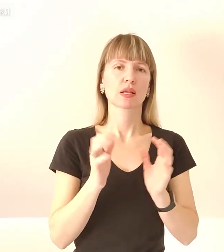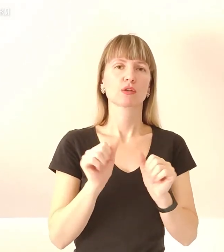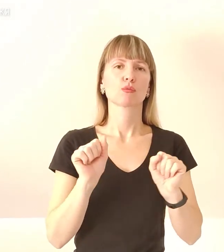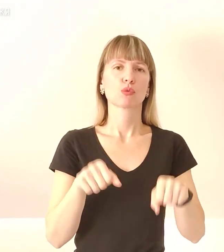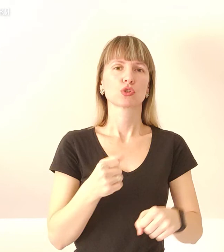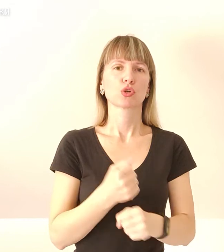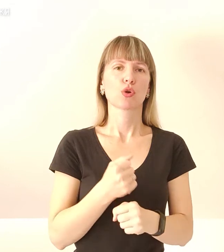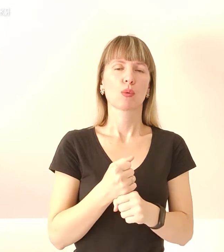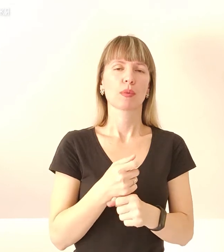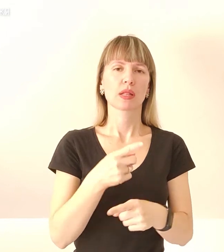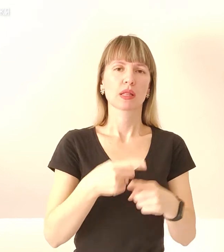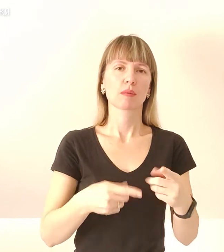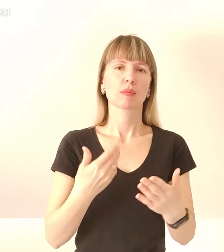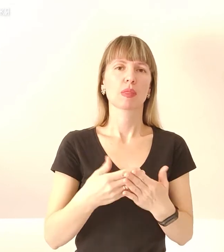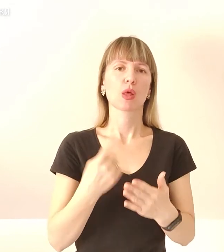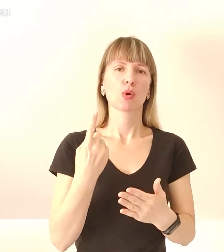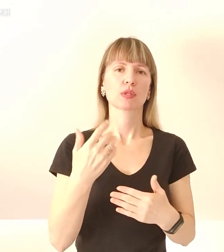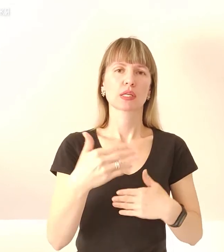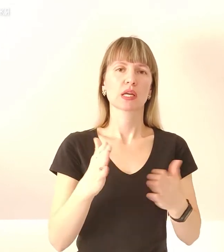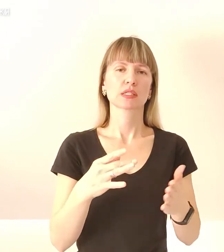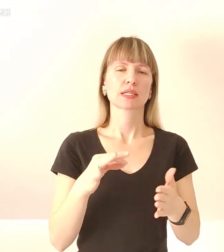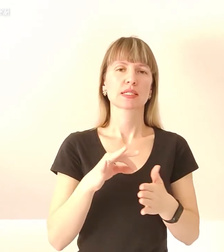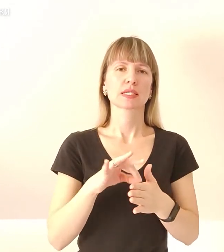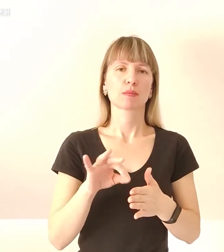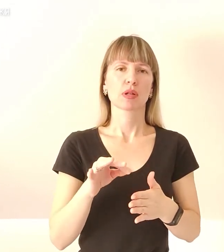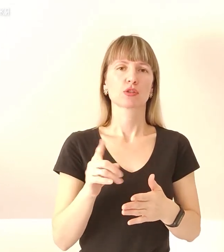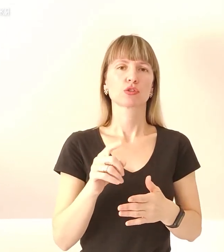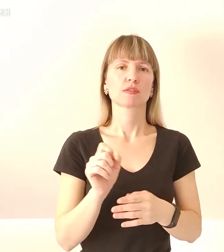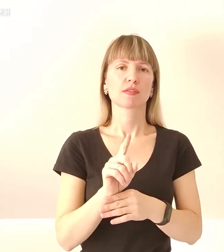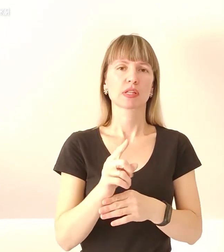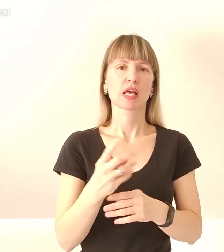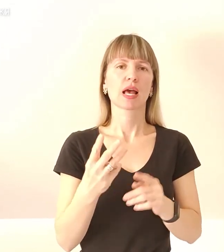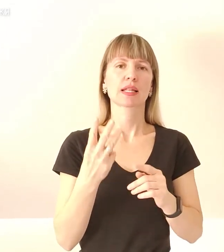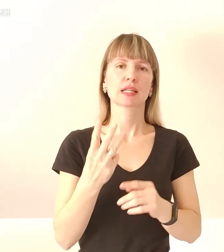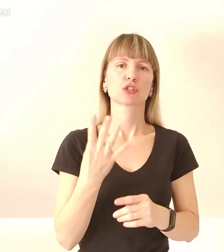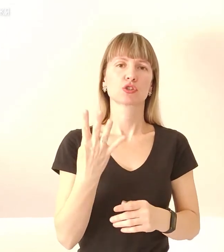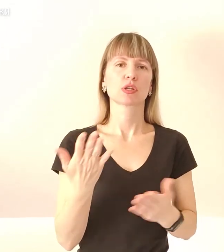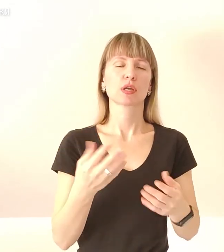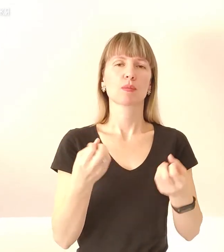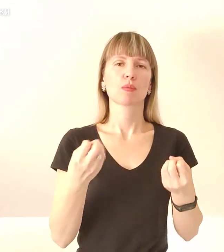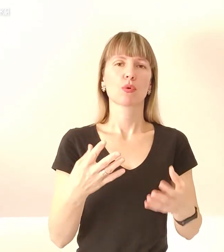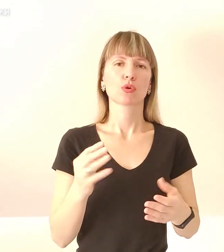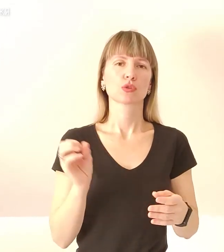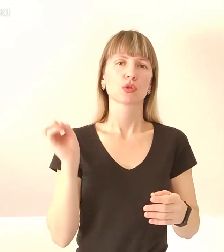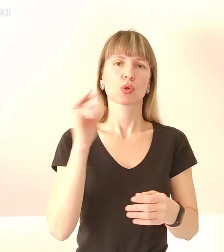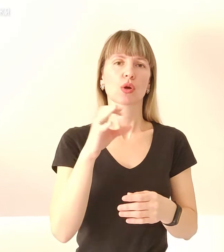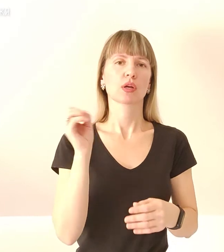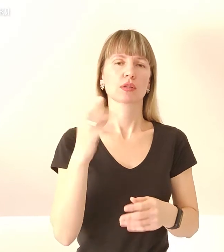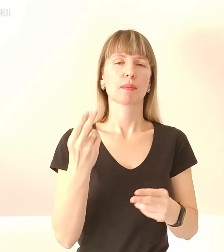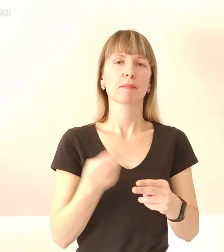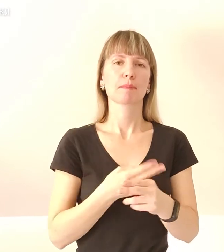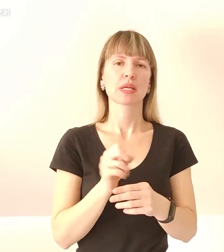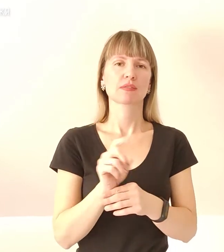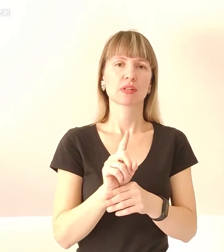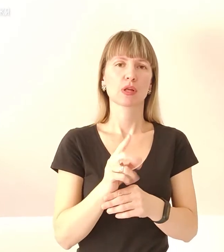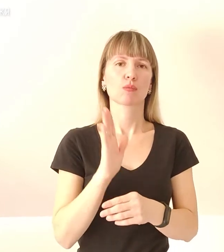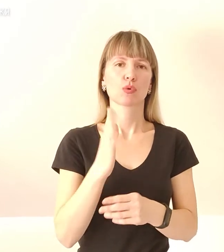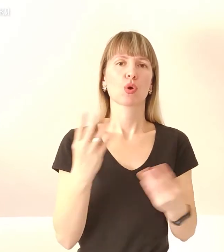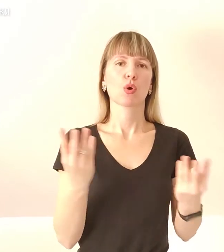робити навпіл. Наприклад, один ящик запальний, тощо з фітелем, а три-чотири, які просто докидувати. Тобто без фітелем. Творіти буде однаково,